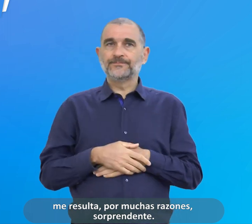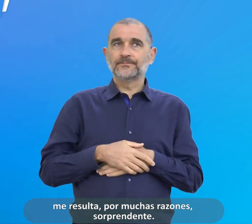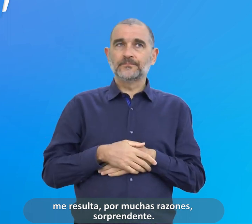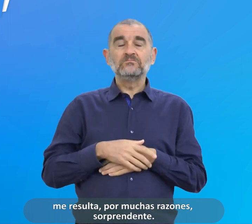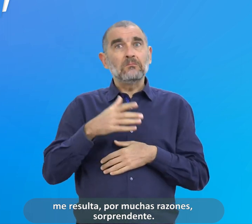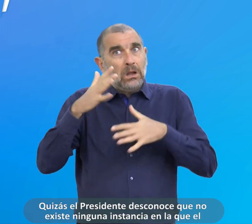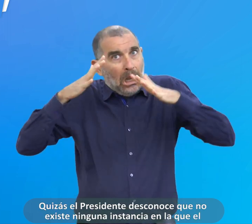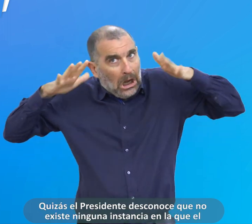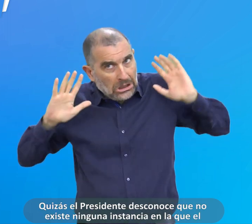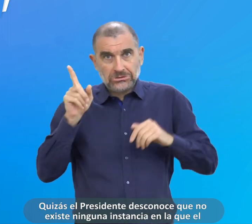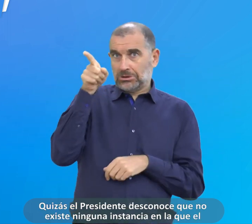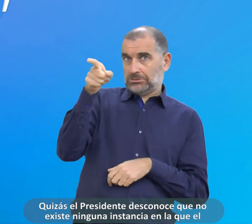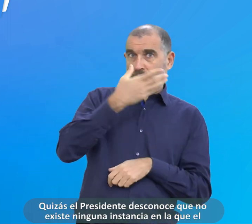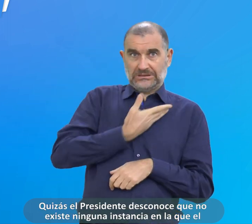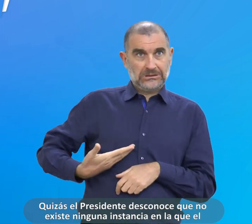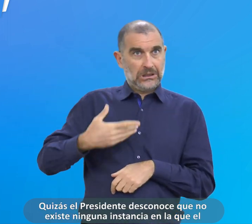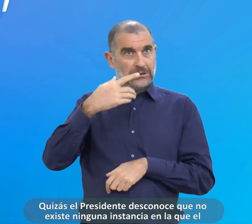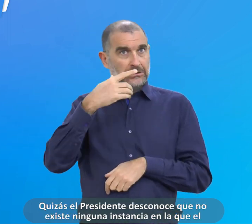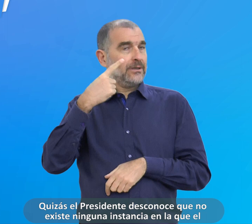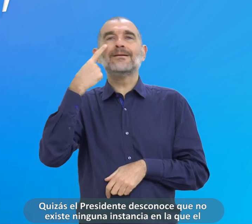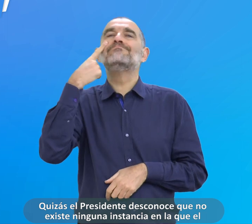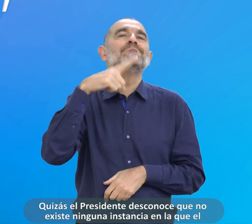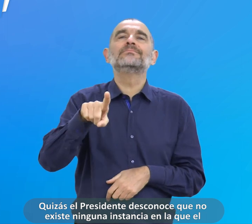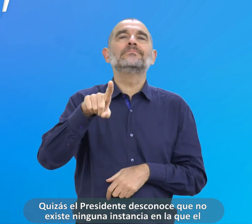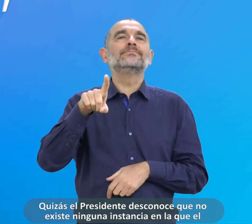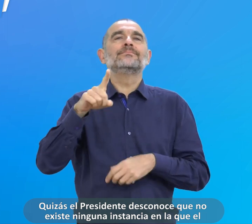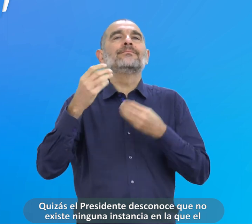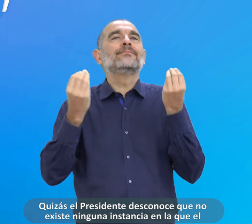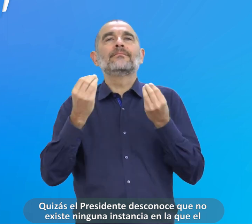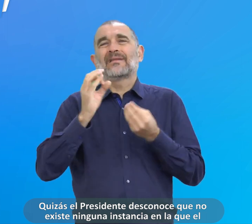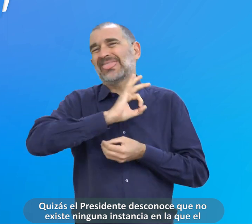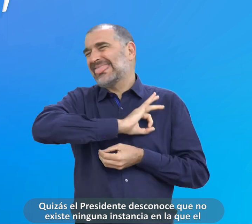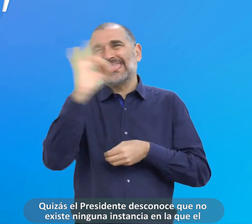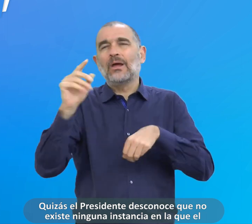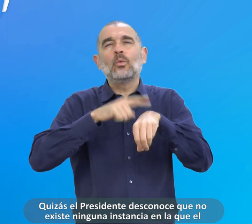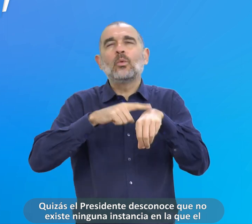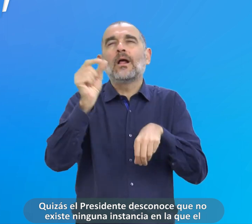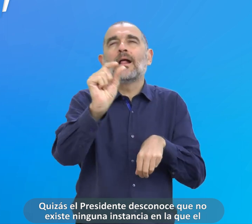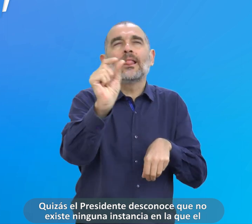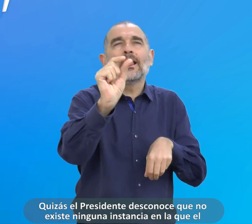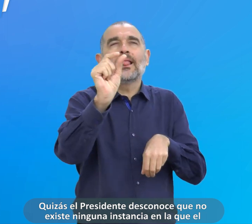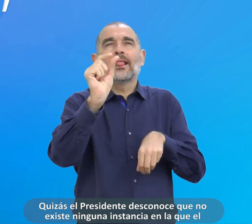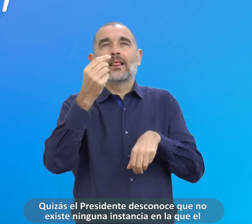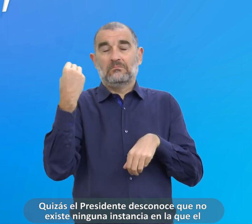sorprendente. Quizás el presidente desconoce que no existe